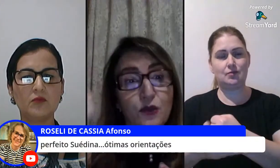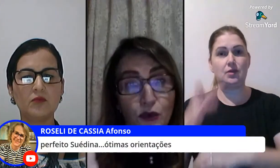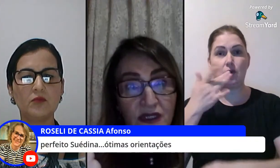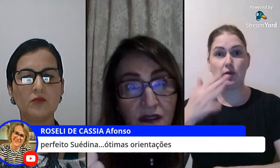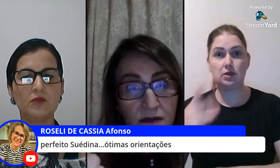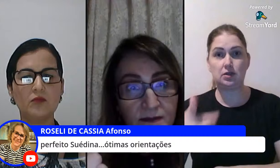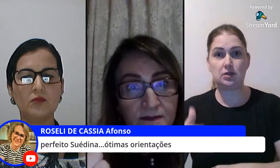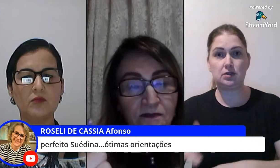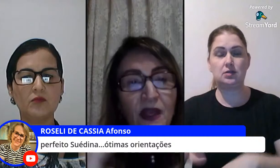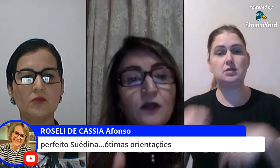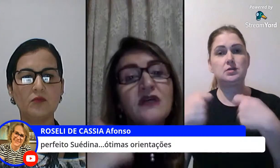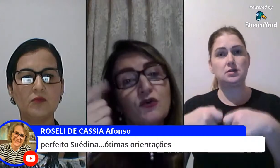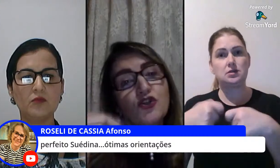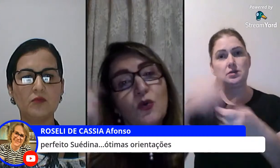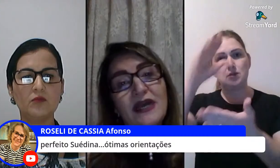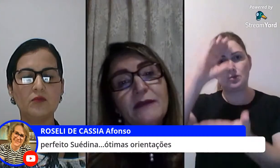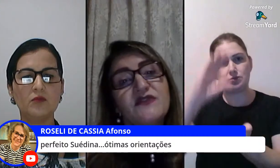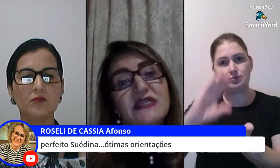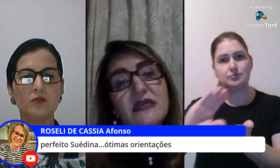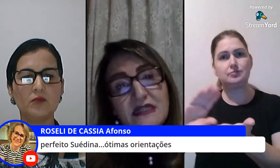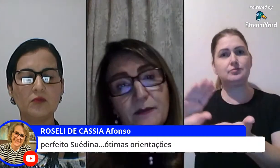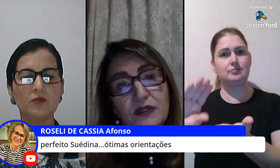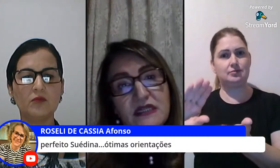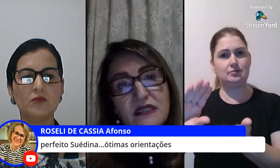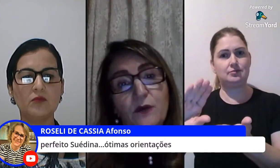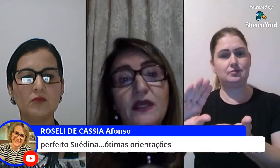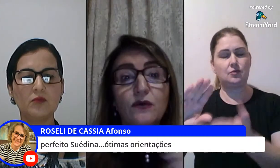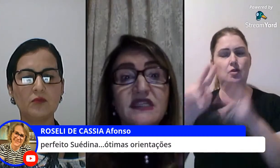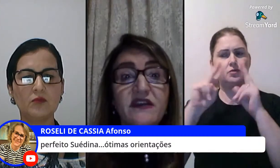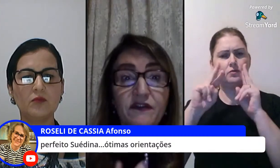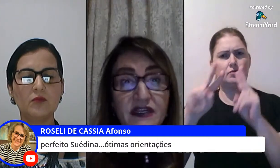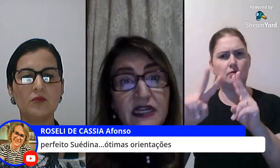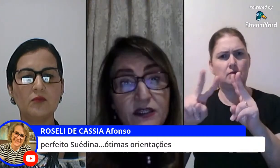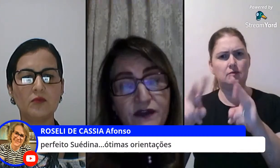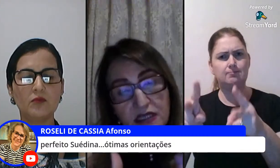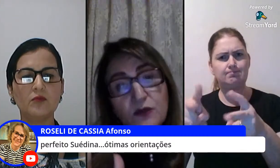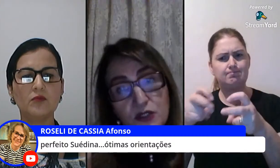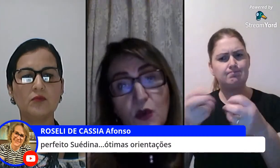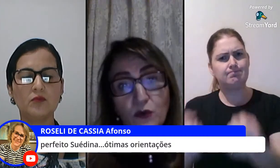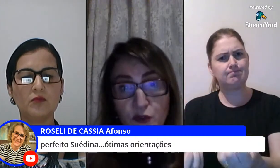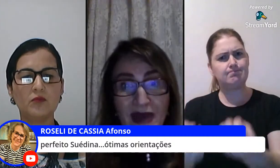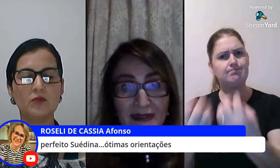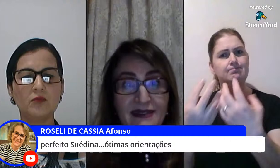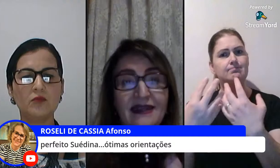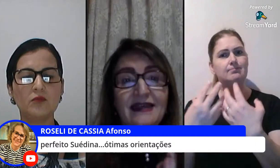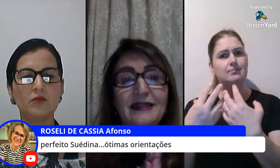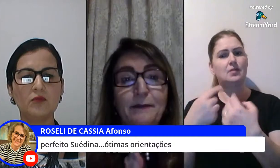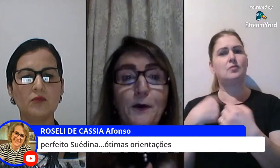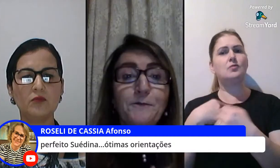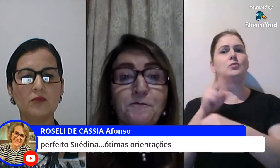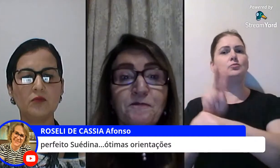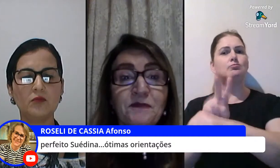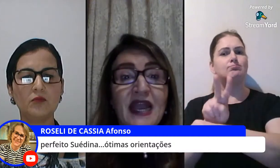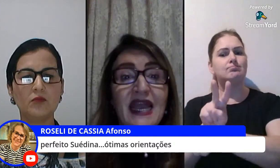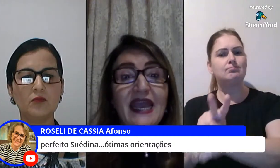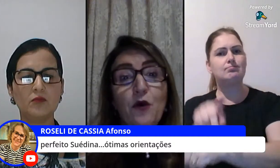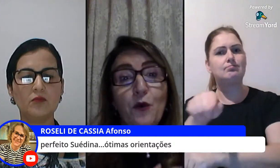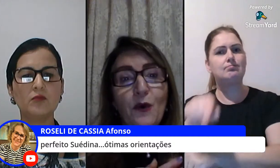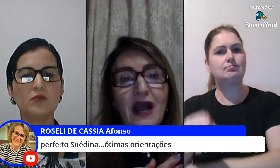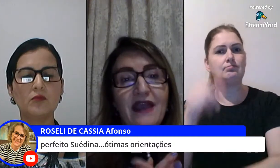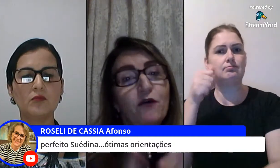depois da escuta nós continuaremos fazendo essa proteção inclusive fazendo isso com os pais tá bom